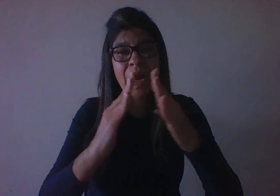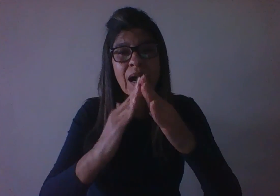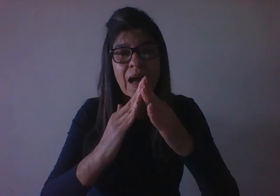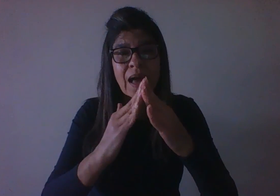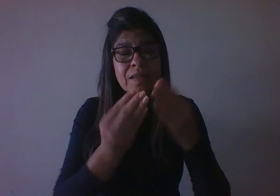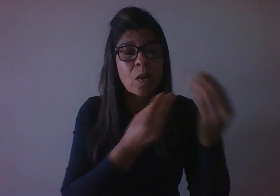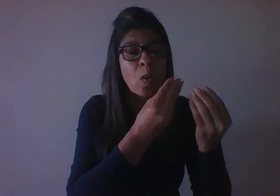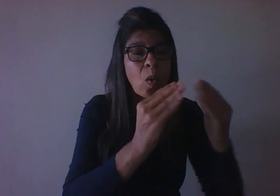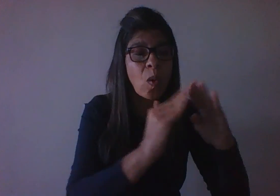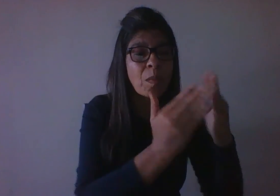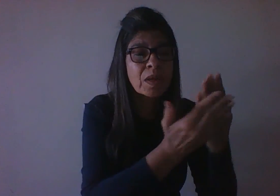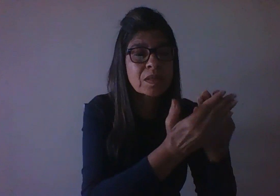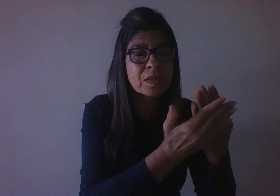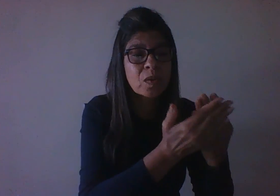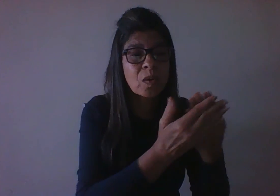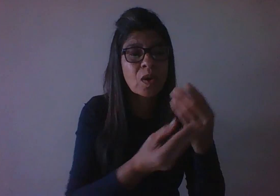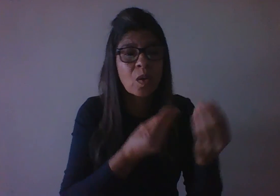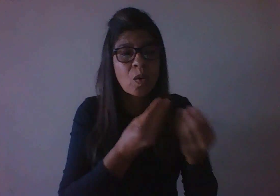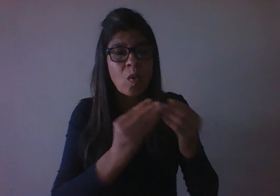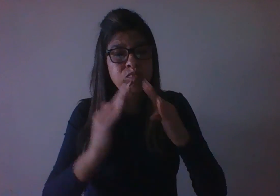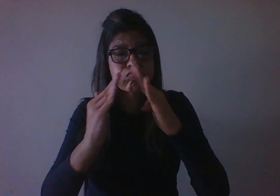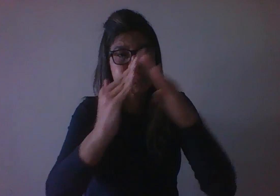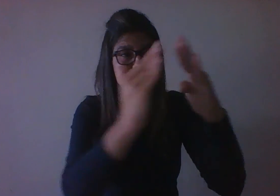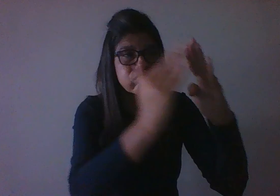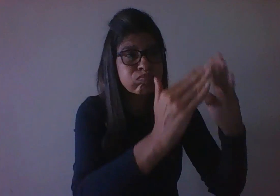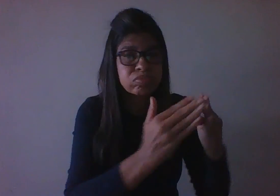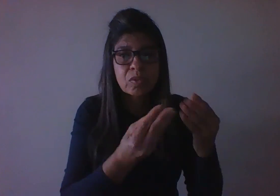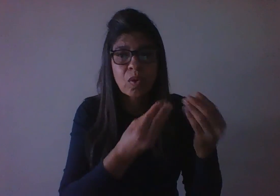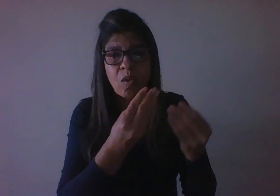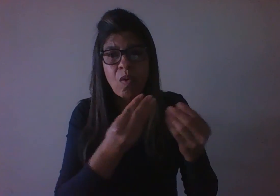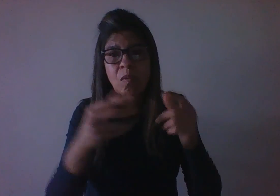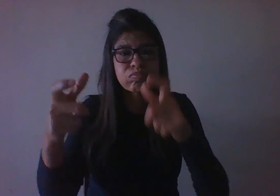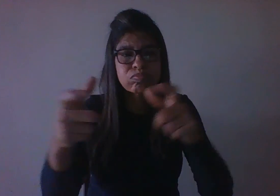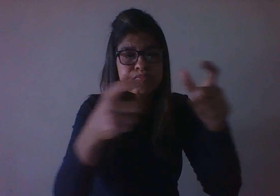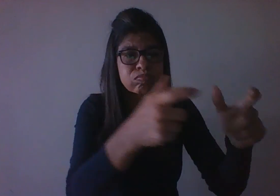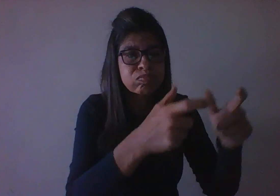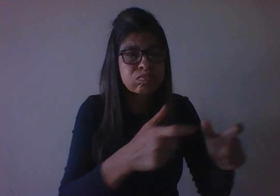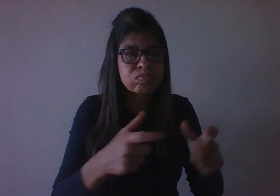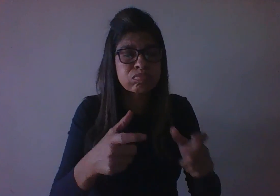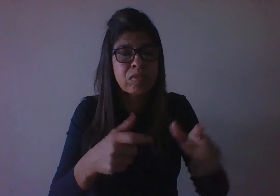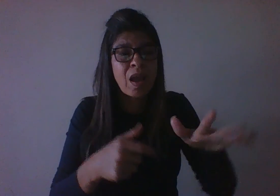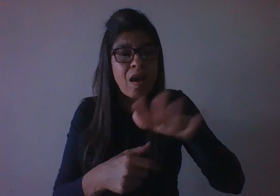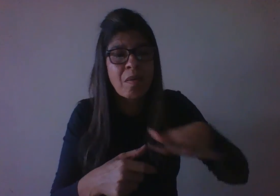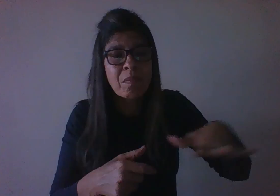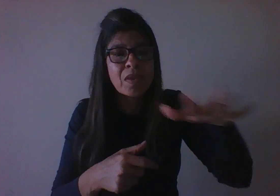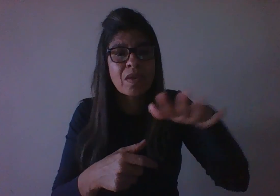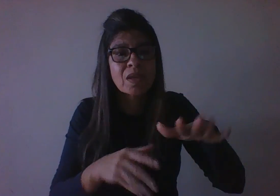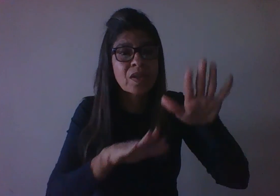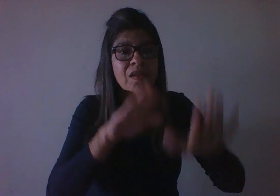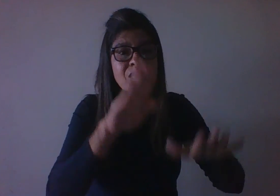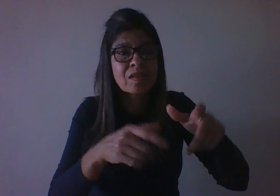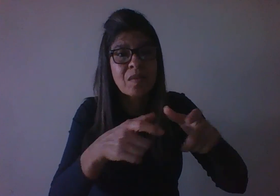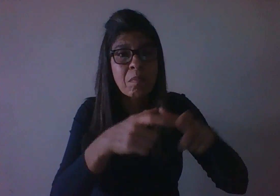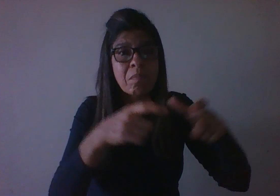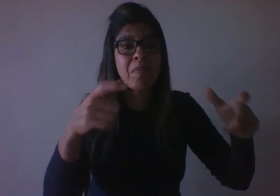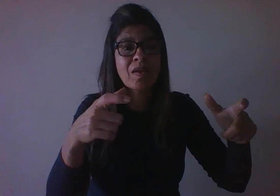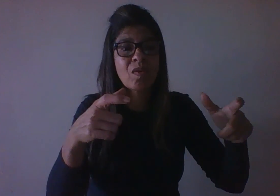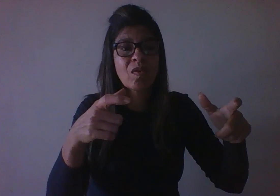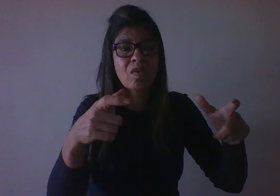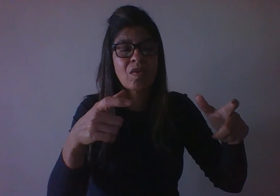interligação dos microsistemas entre si, então, um ambiente um pouco maior ali do que o do indivíduo. O